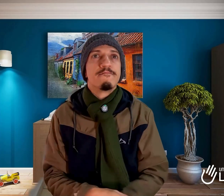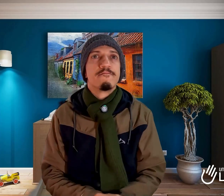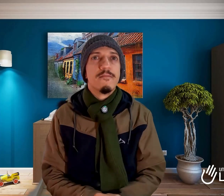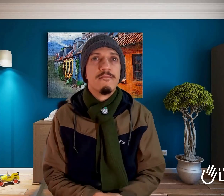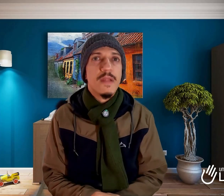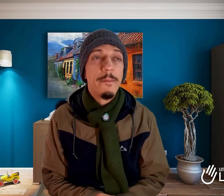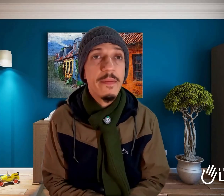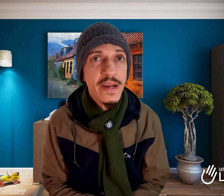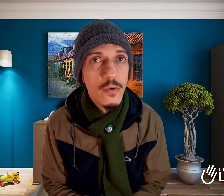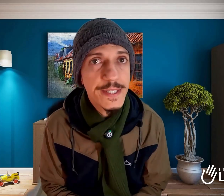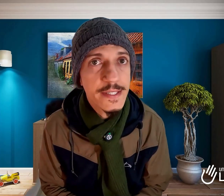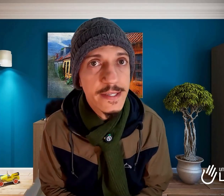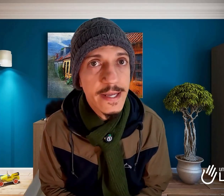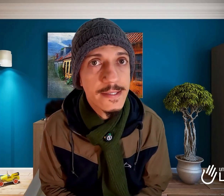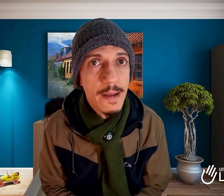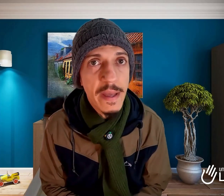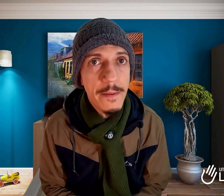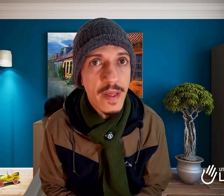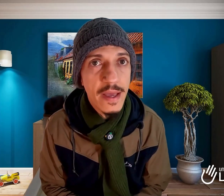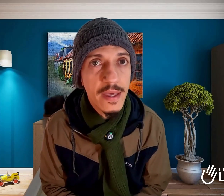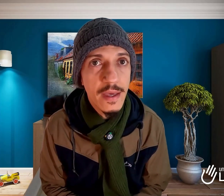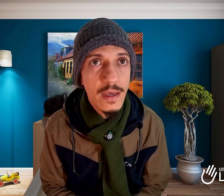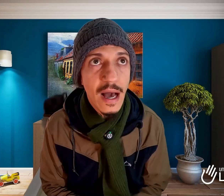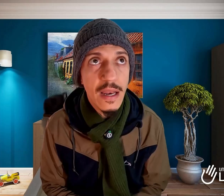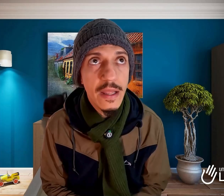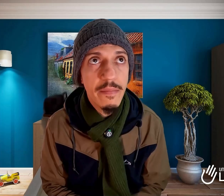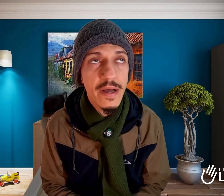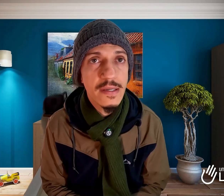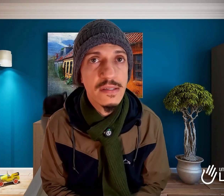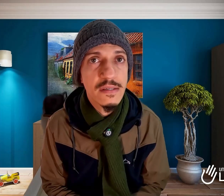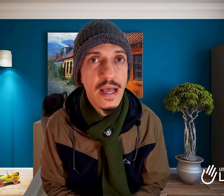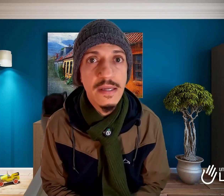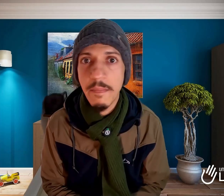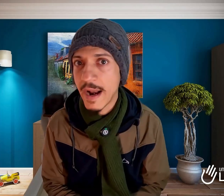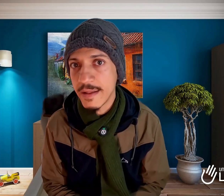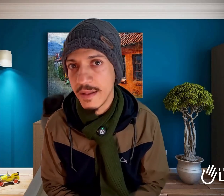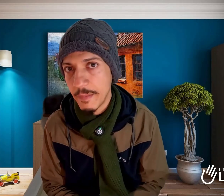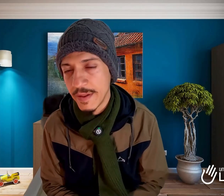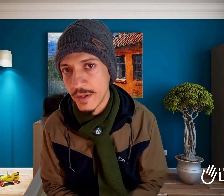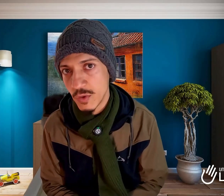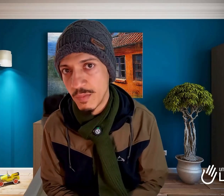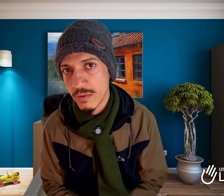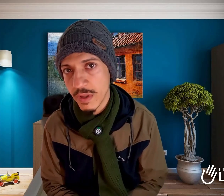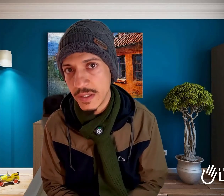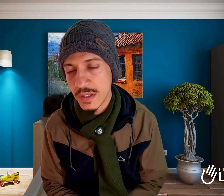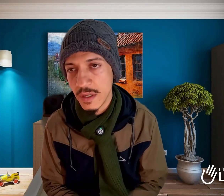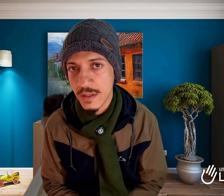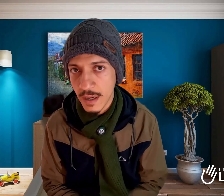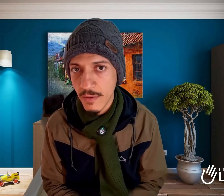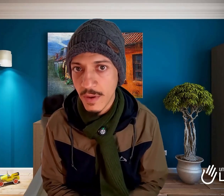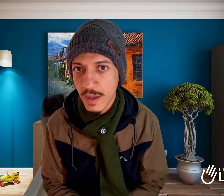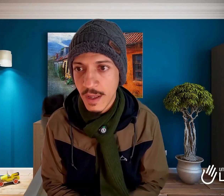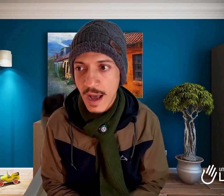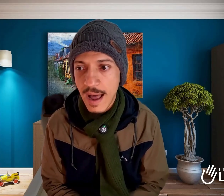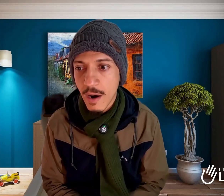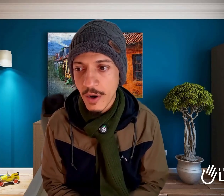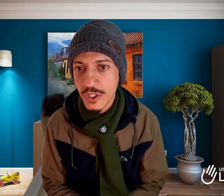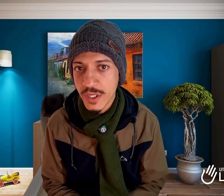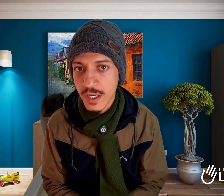A primeira coisa que você tem que saber é que a Libras é separada e independente do português. Então, a lógica que